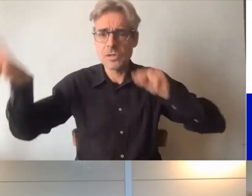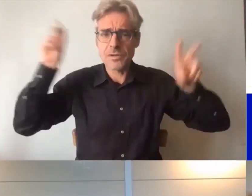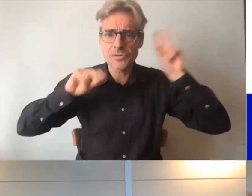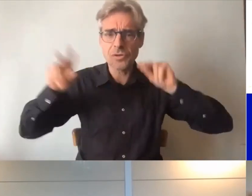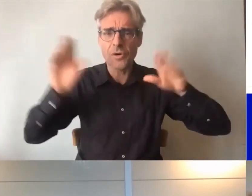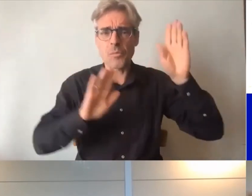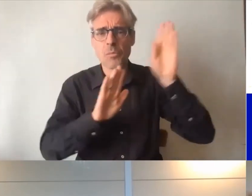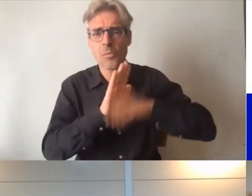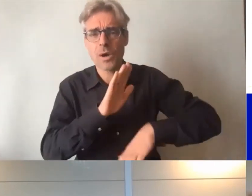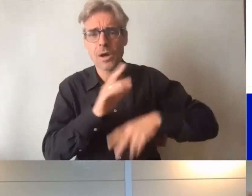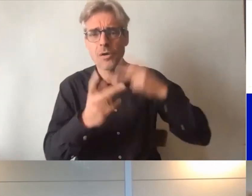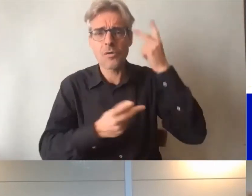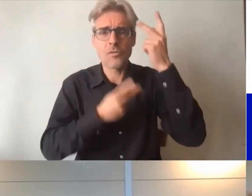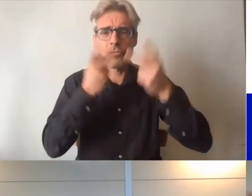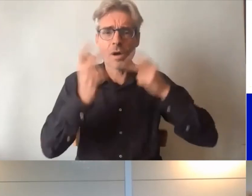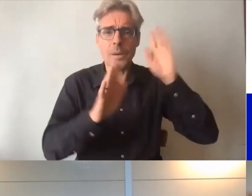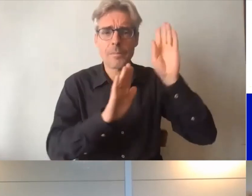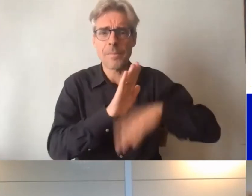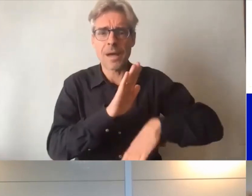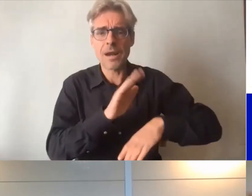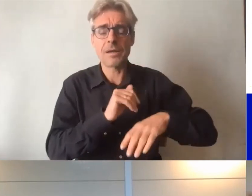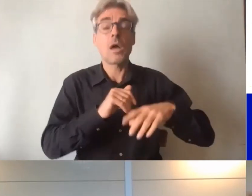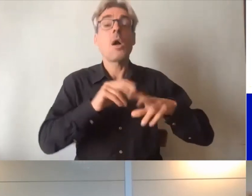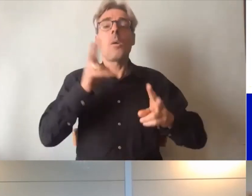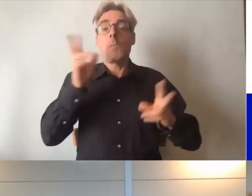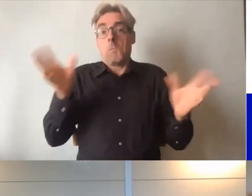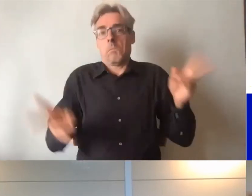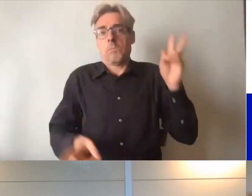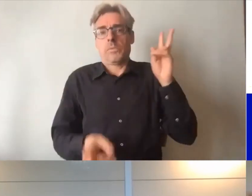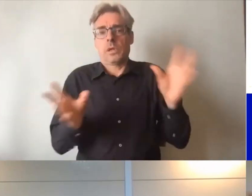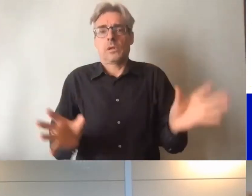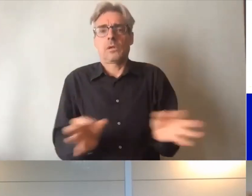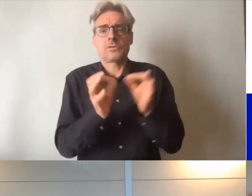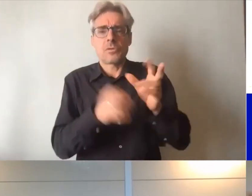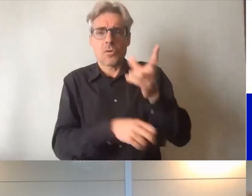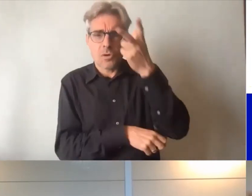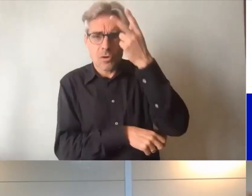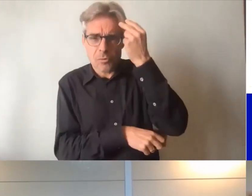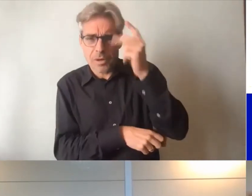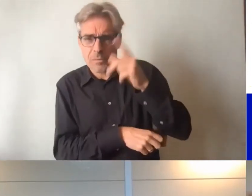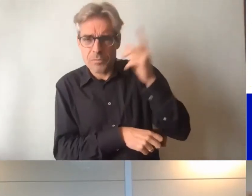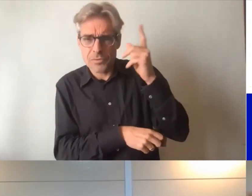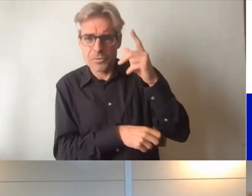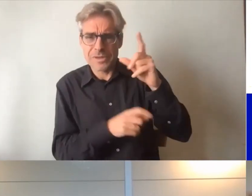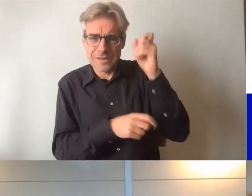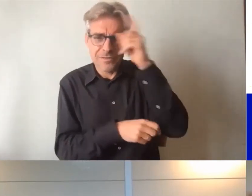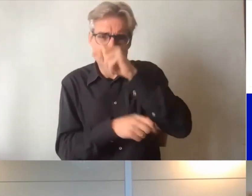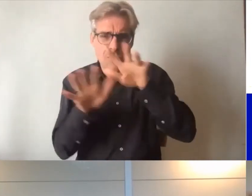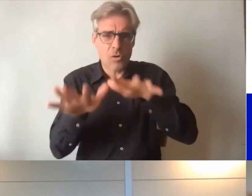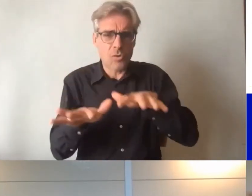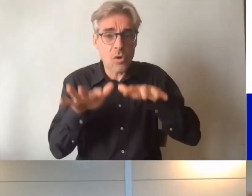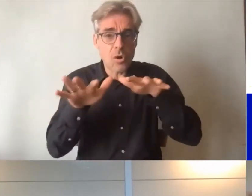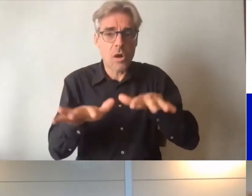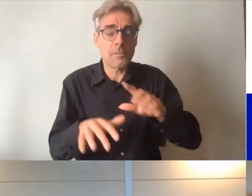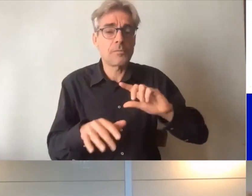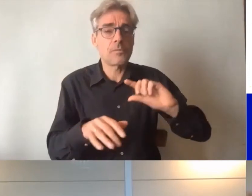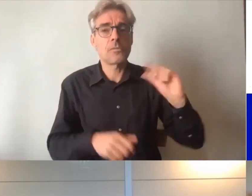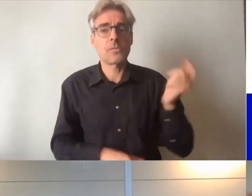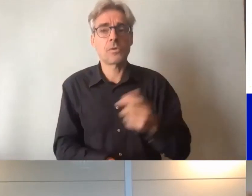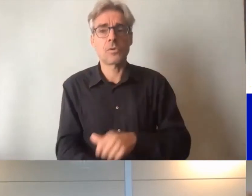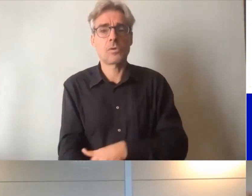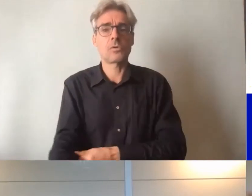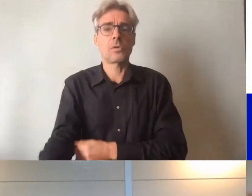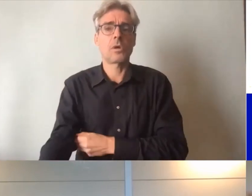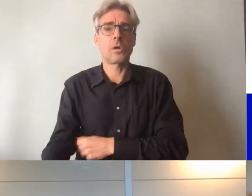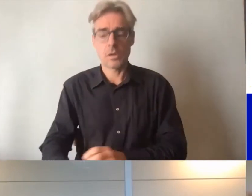qu'elles voient moins facilement parfois qu'elles comprennent un peu plus difficilement ces personnes ont le